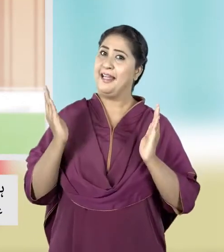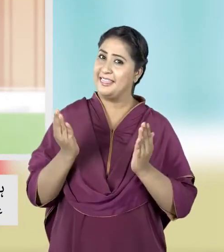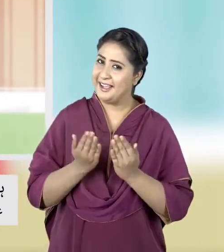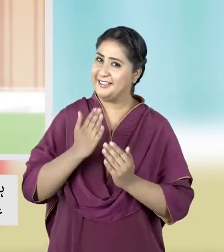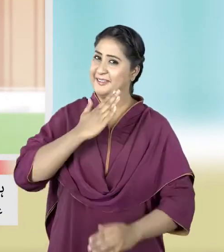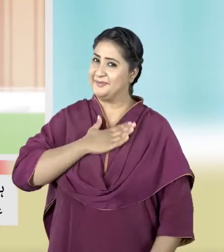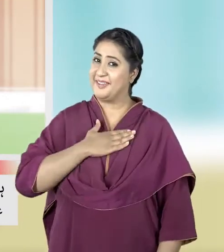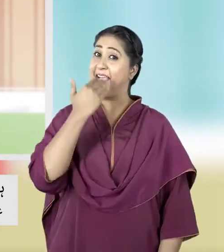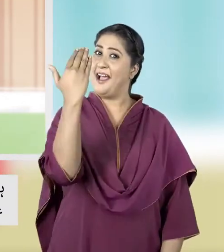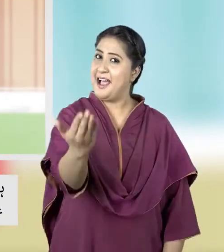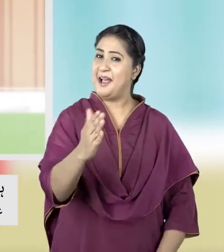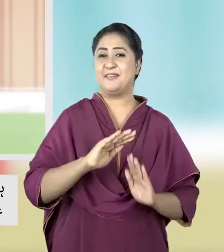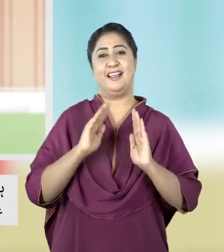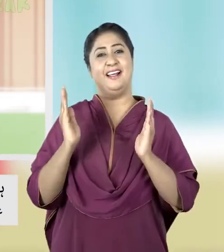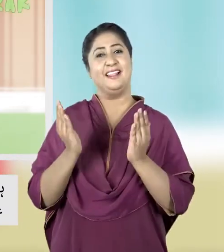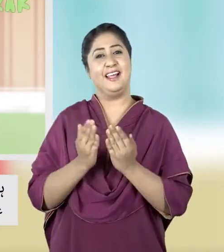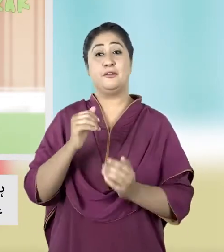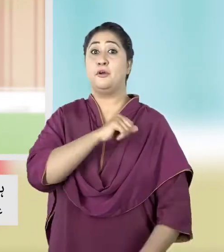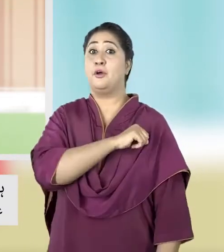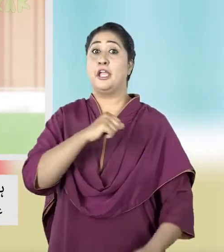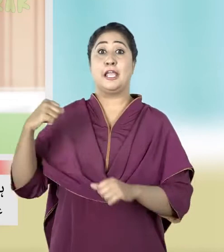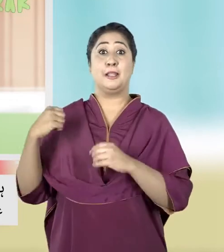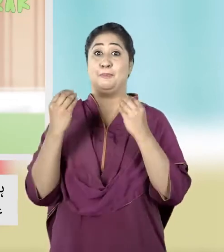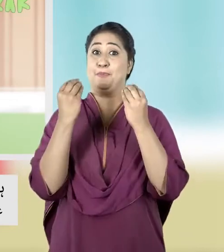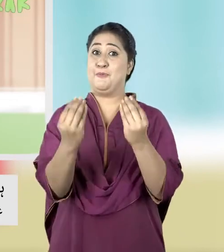खानदान की तरफ से आपके खानदान को ईद मुबारक